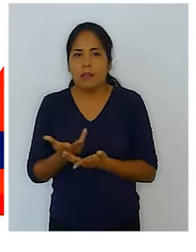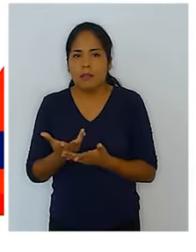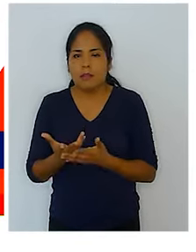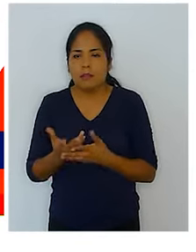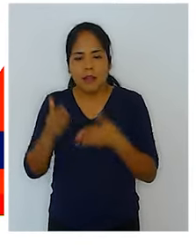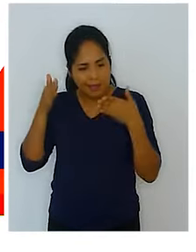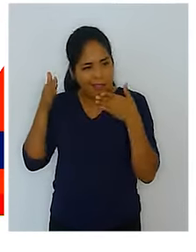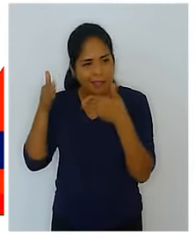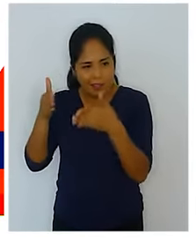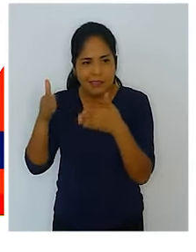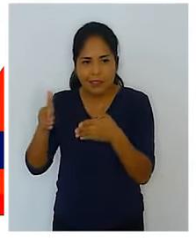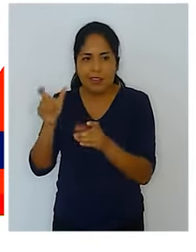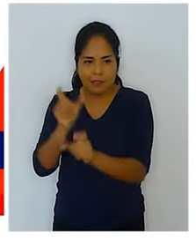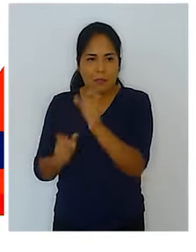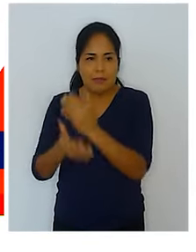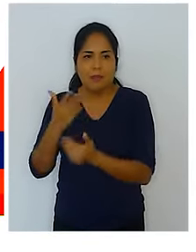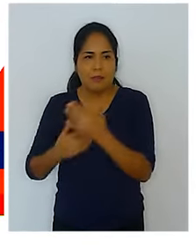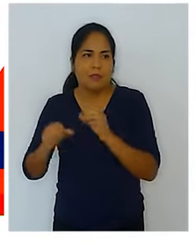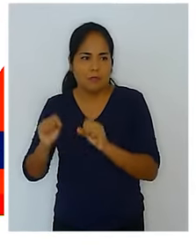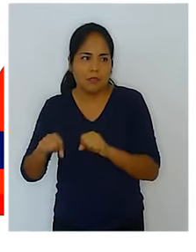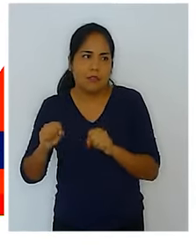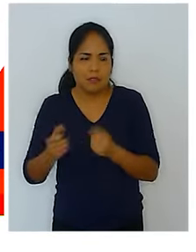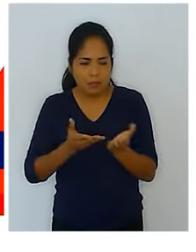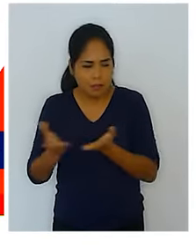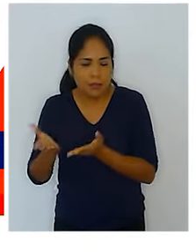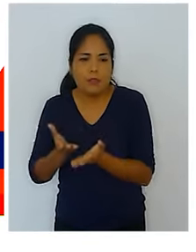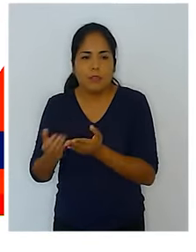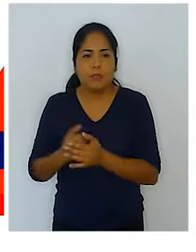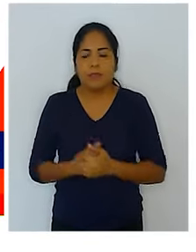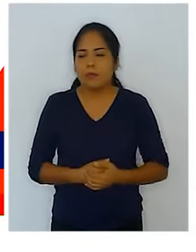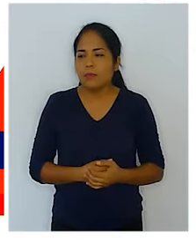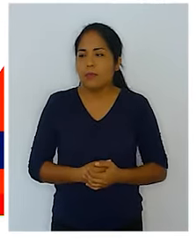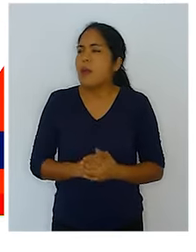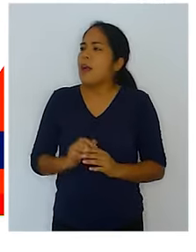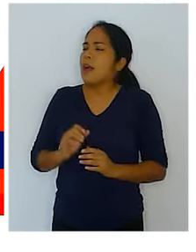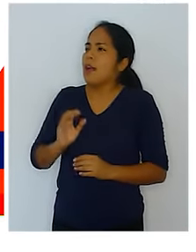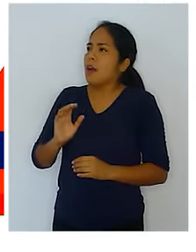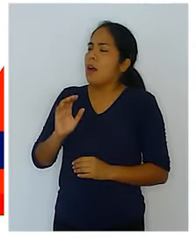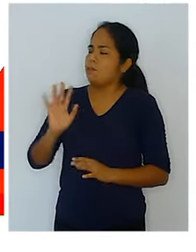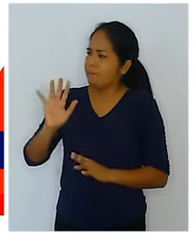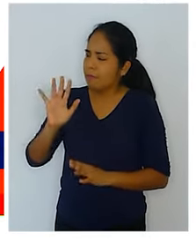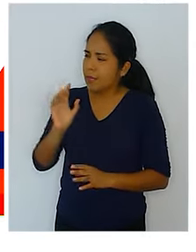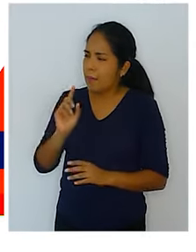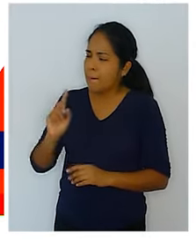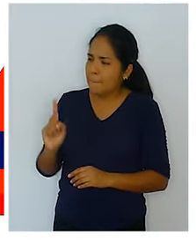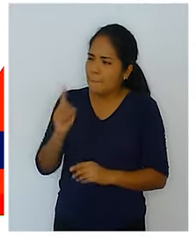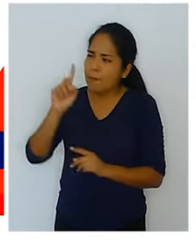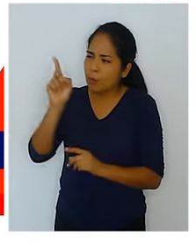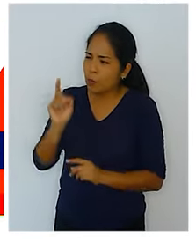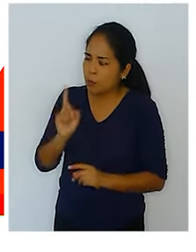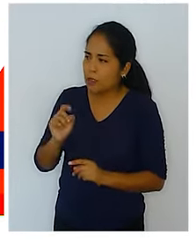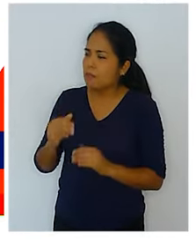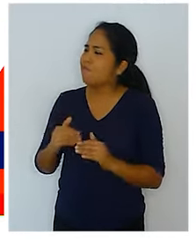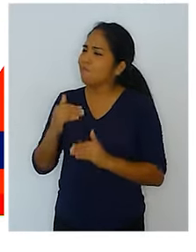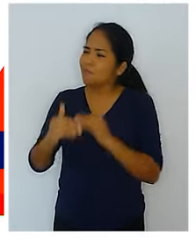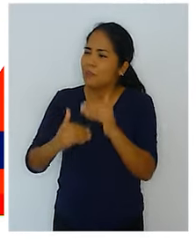criterio para finalmente brindar o prestar el servicio. Ahora, la principal pregunta, señora Chávez, sería